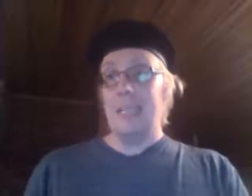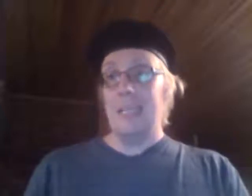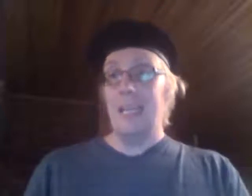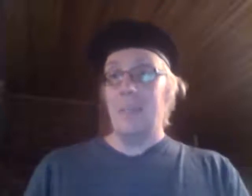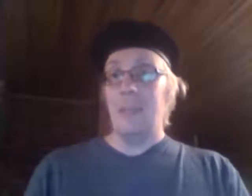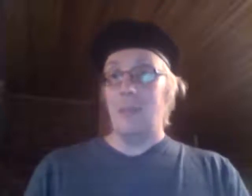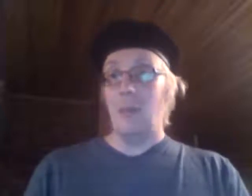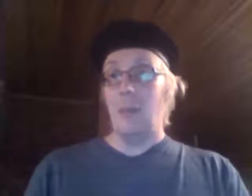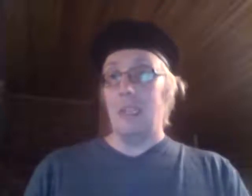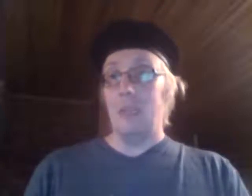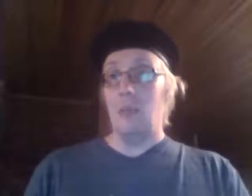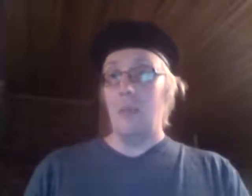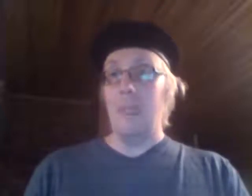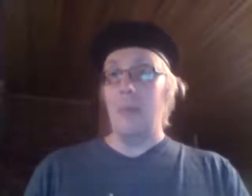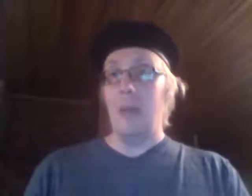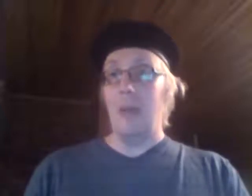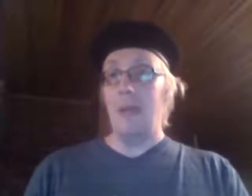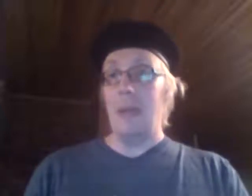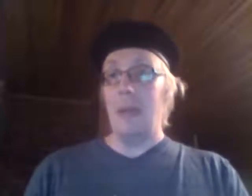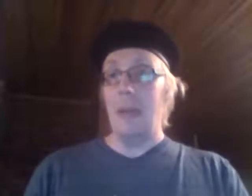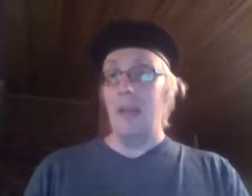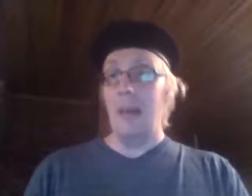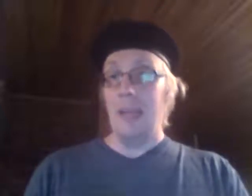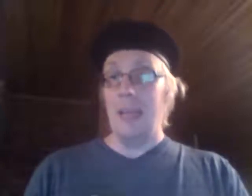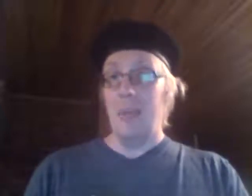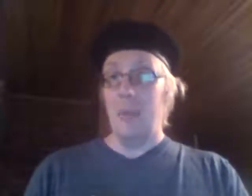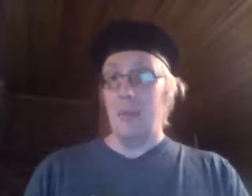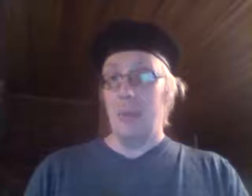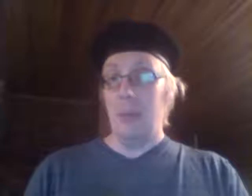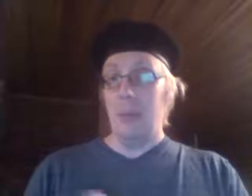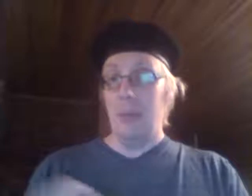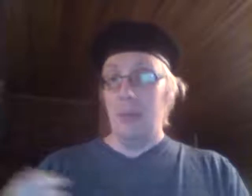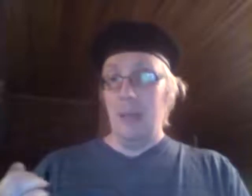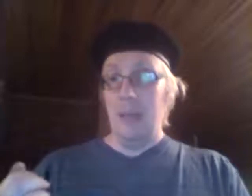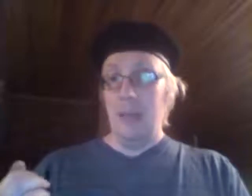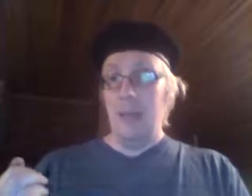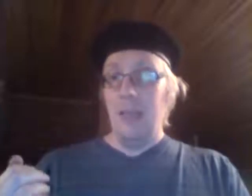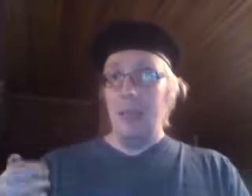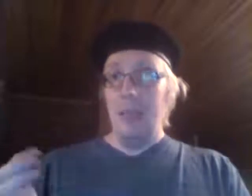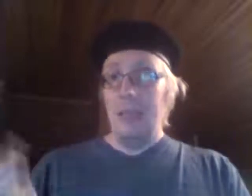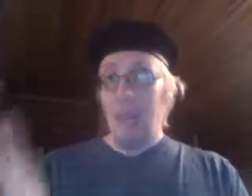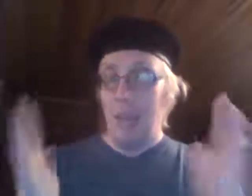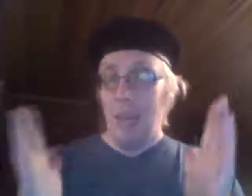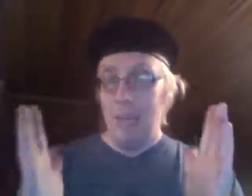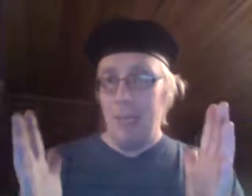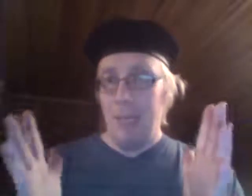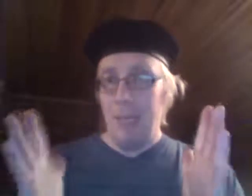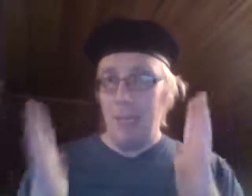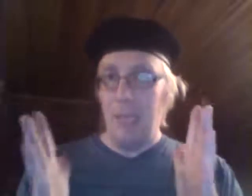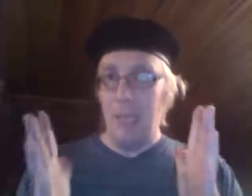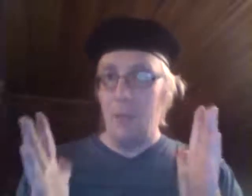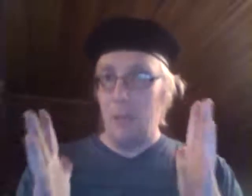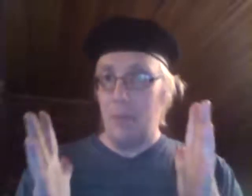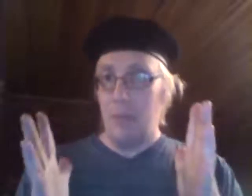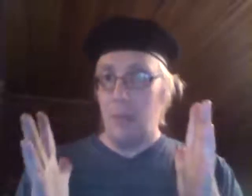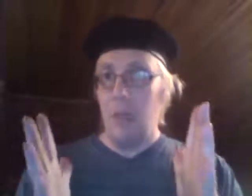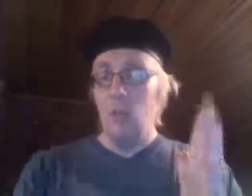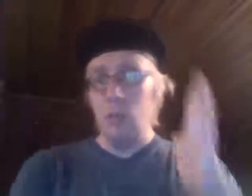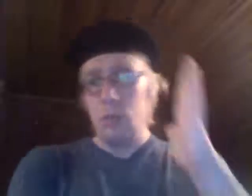sinne, pitäisikö suomalaisten syödä miten paljon lihaa ja niin poispäin. Eli tämä tilanne on nyt mielenkiintoinen. Nyt,